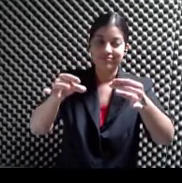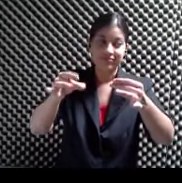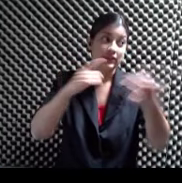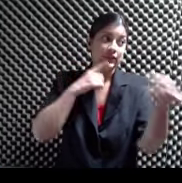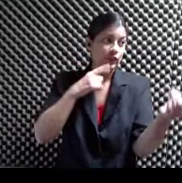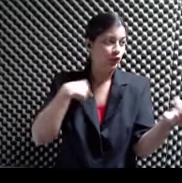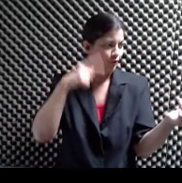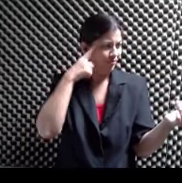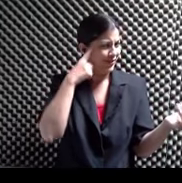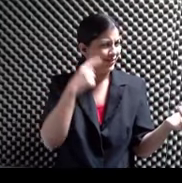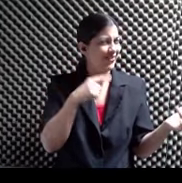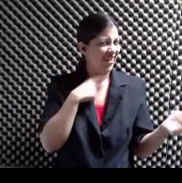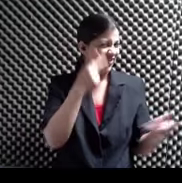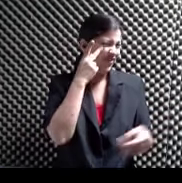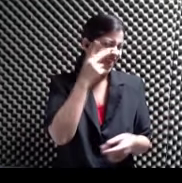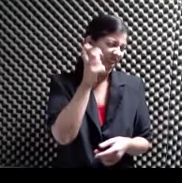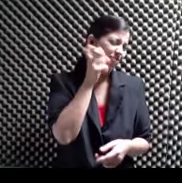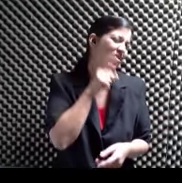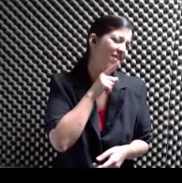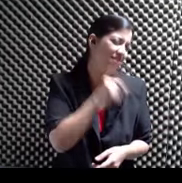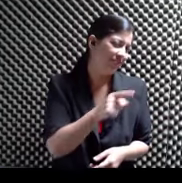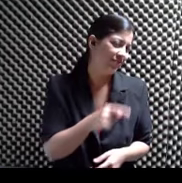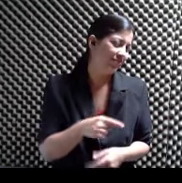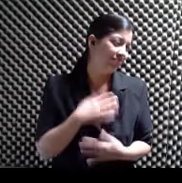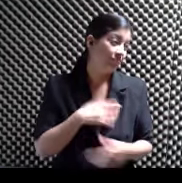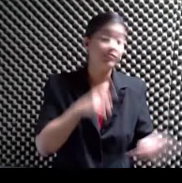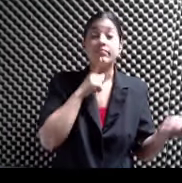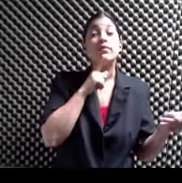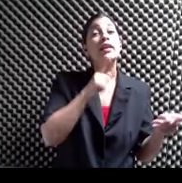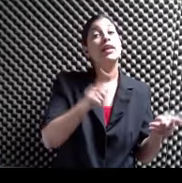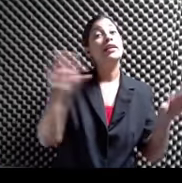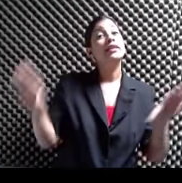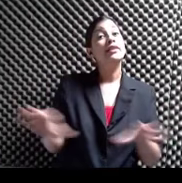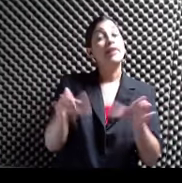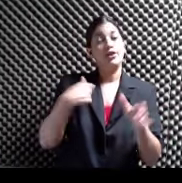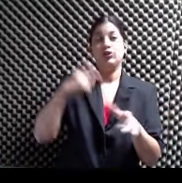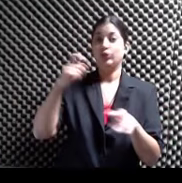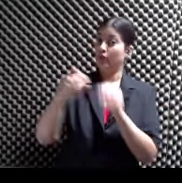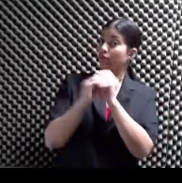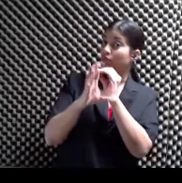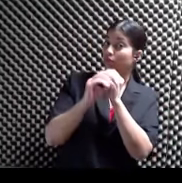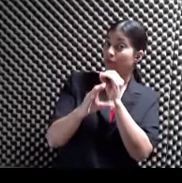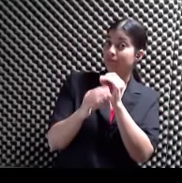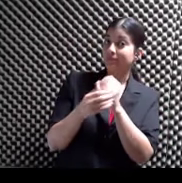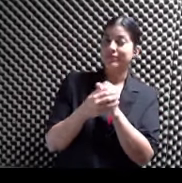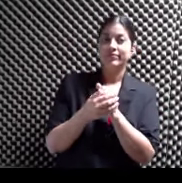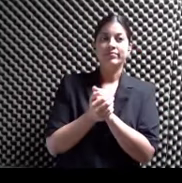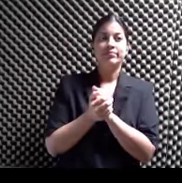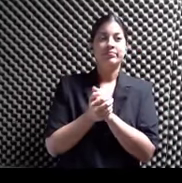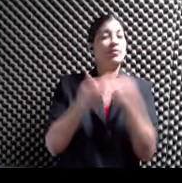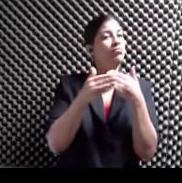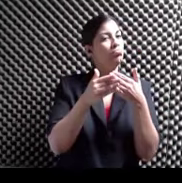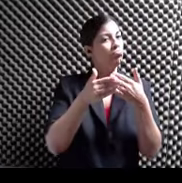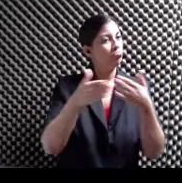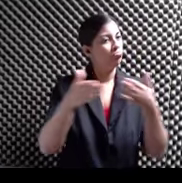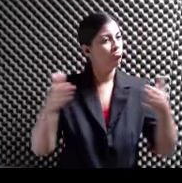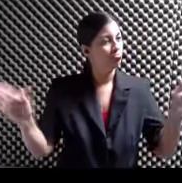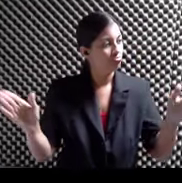chévere Ver y escuchar eso Esta actividad Creo que está Decir esto Es abierta al público Al público general Y vuelvo y